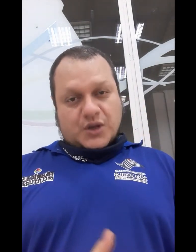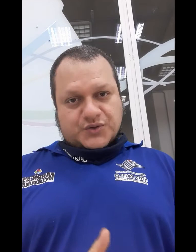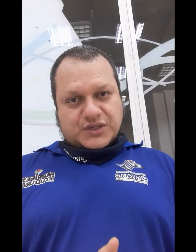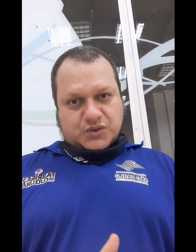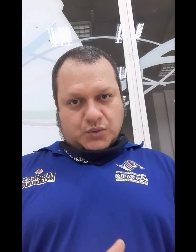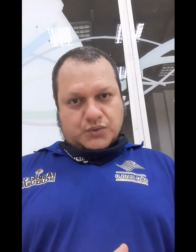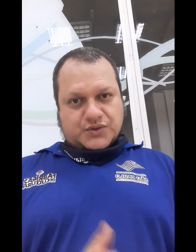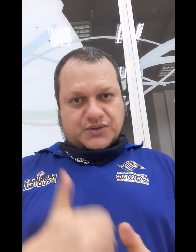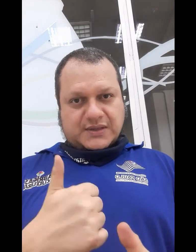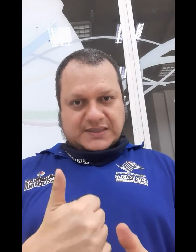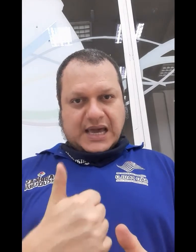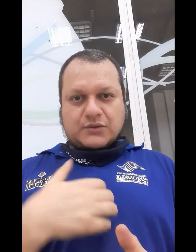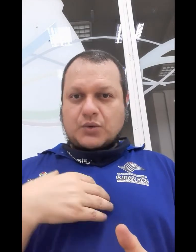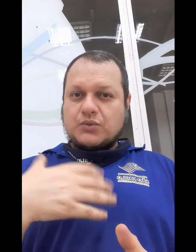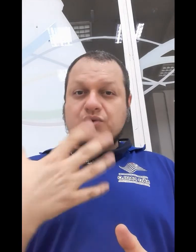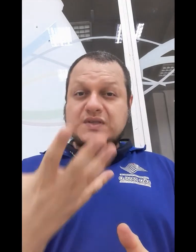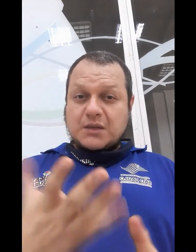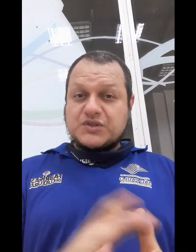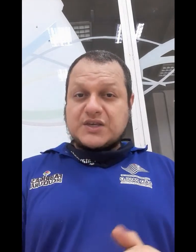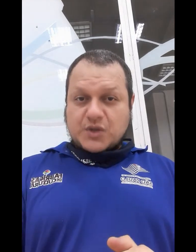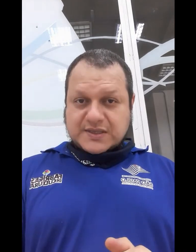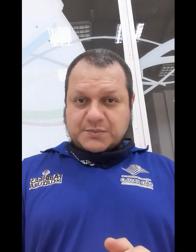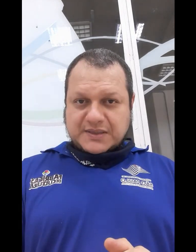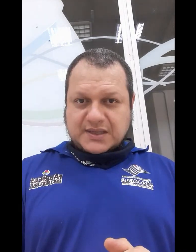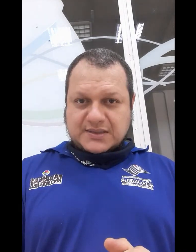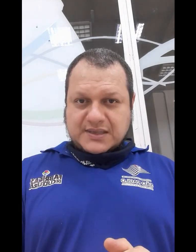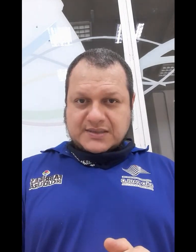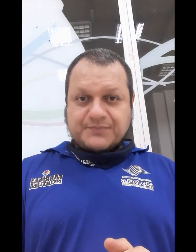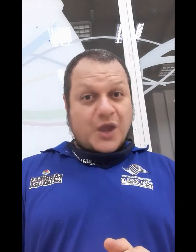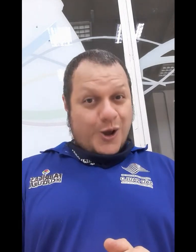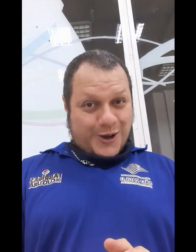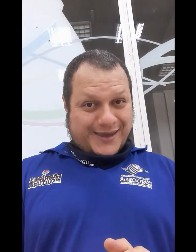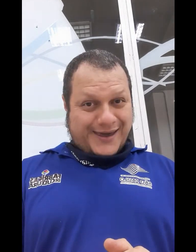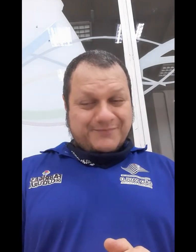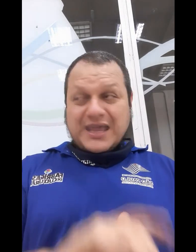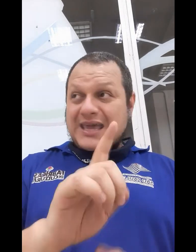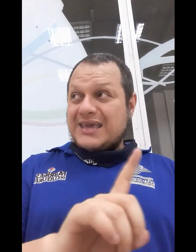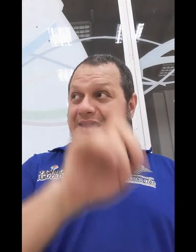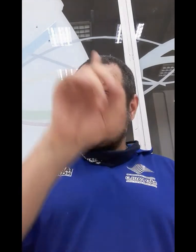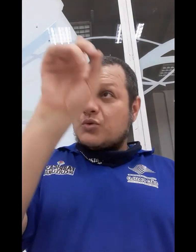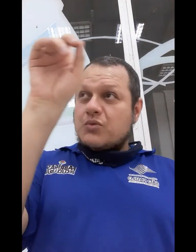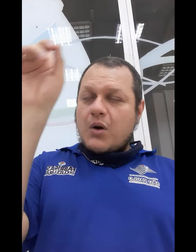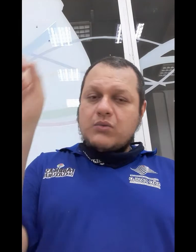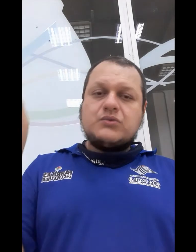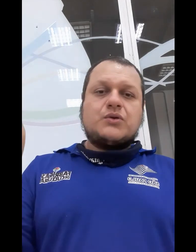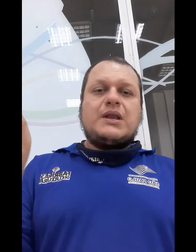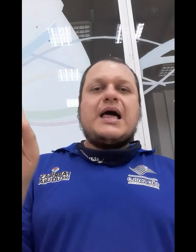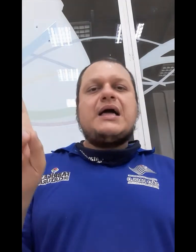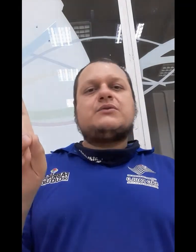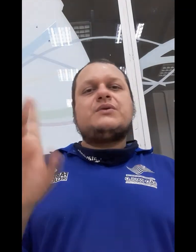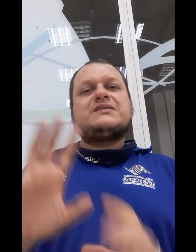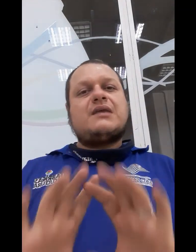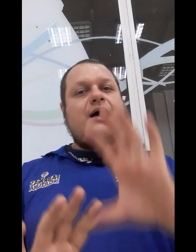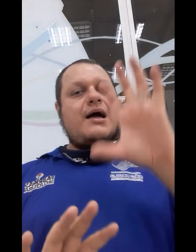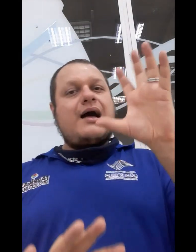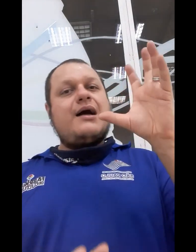nossos estudos, certo? Conduzirmos as nossas pesquisas, ok? E do outro lado está a